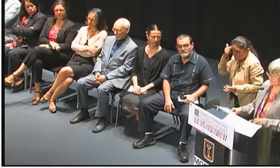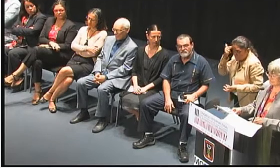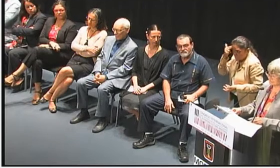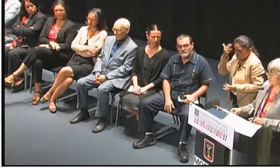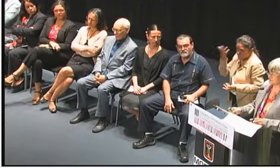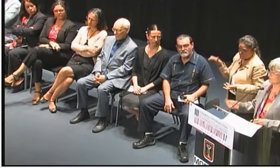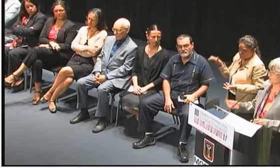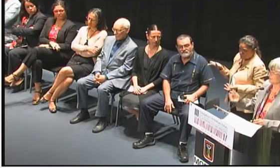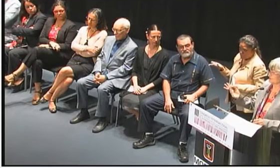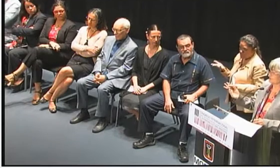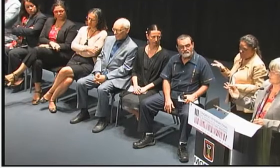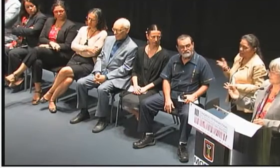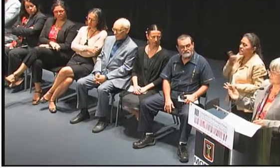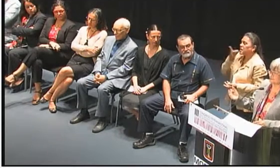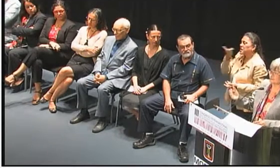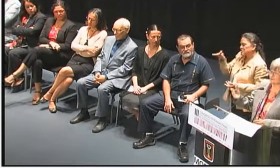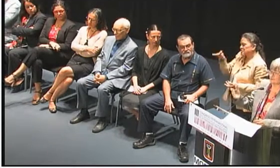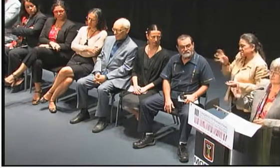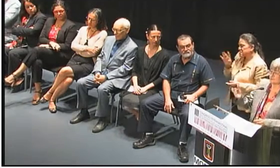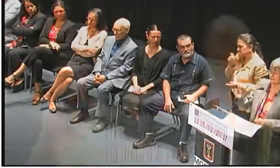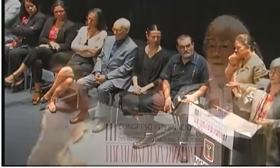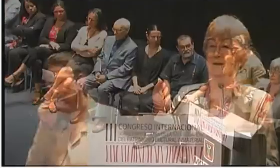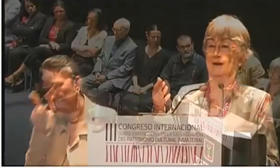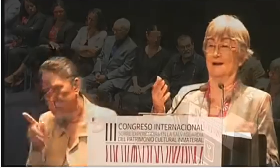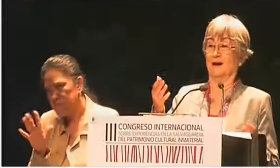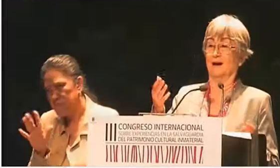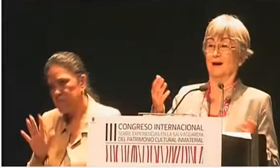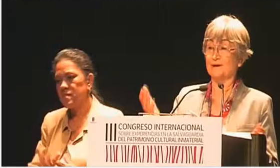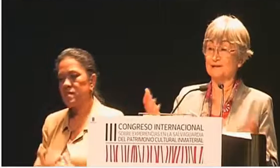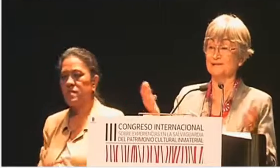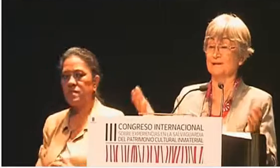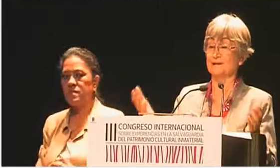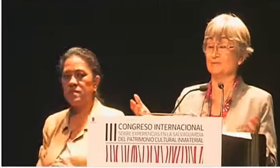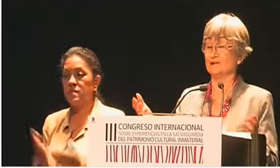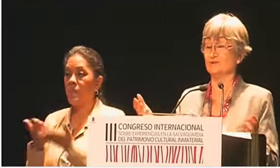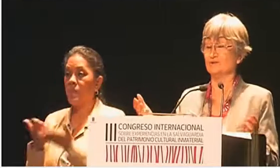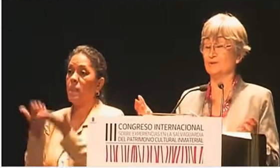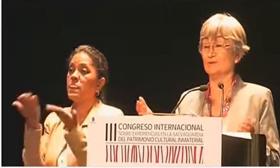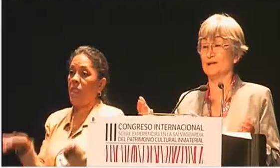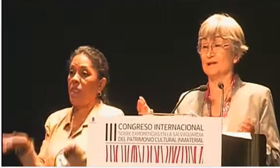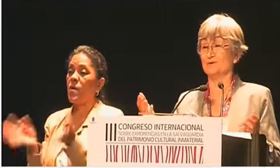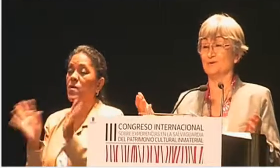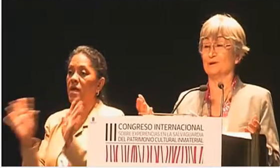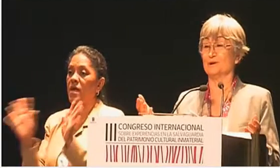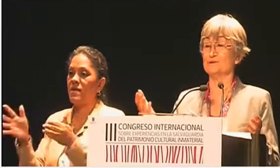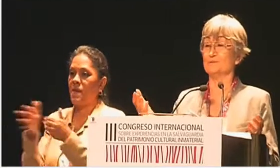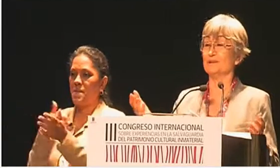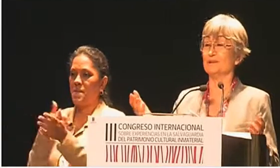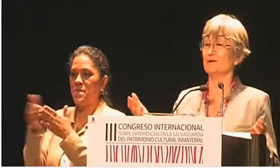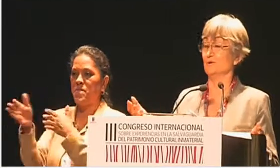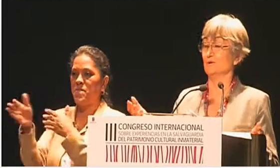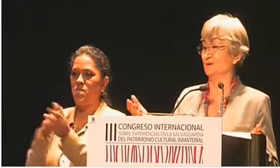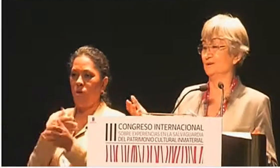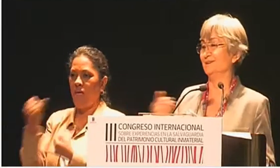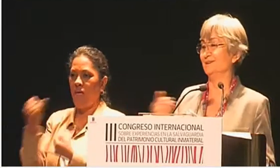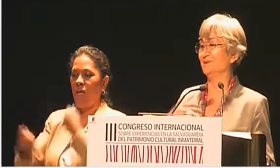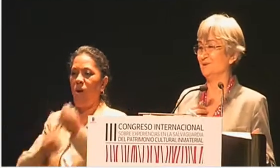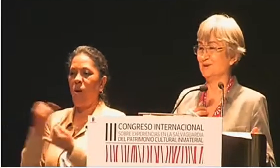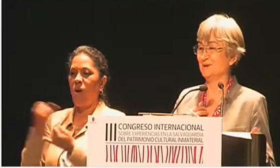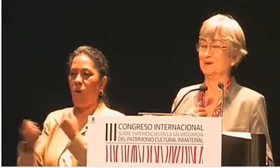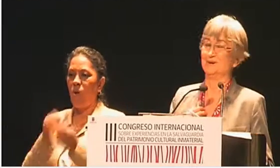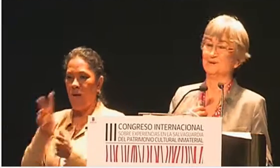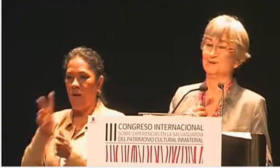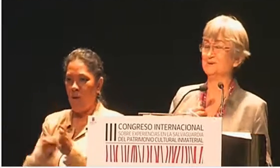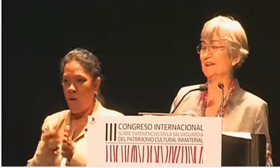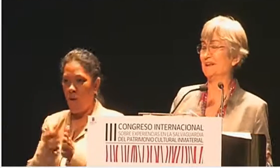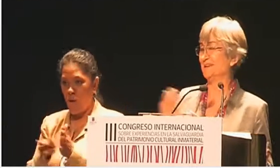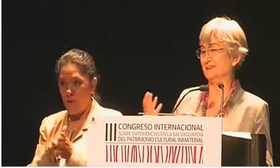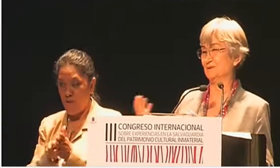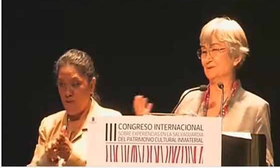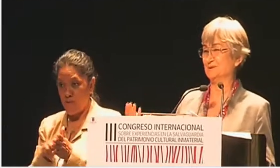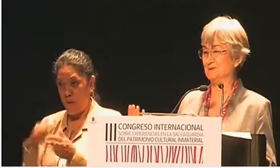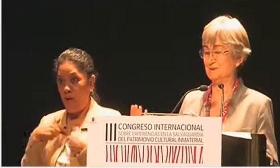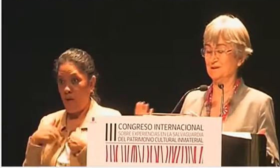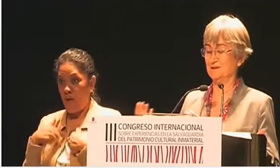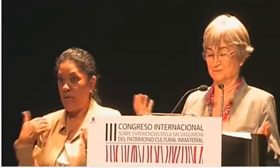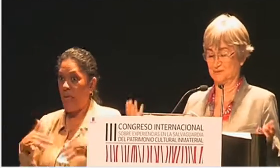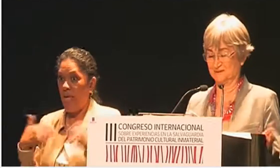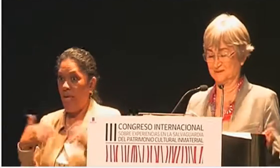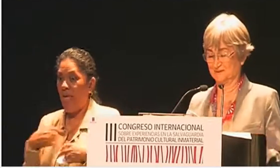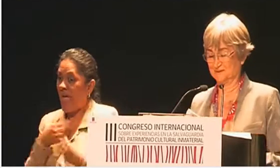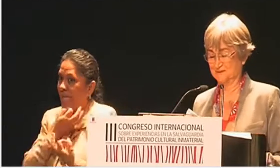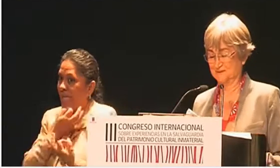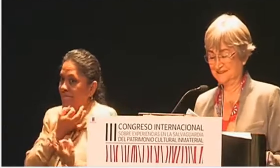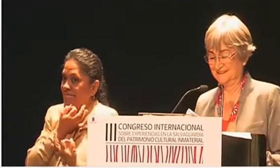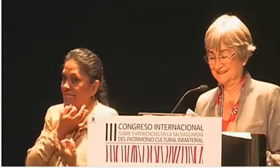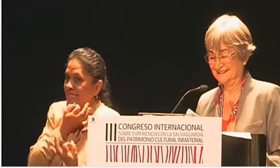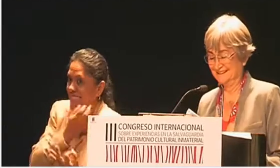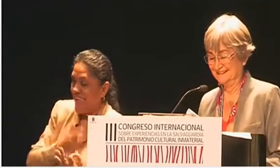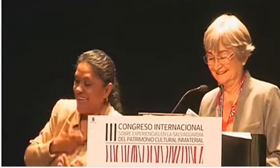Y dicho sea de paso, ahora se están poniendo de moda los juegos de video, yo soy una adicta a los juegos de video, por